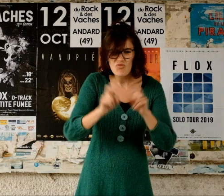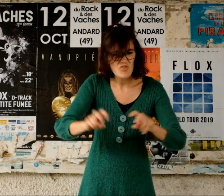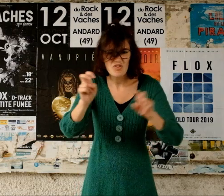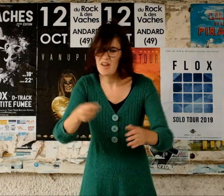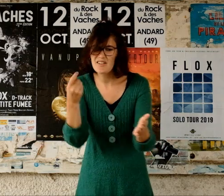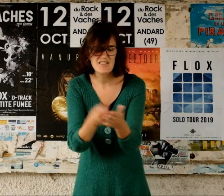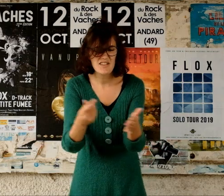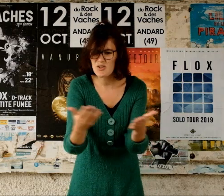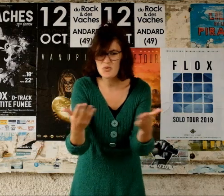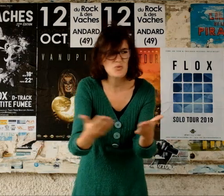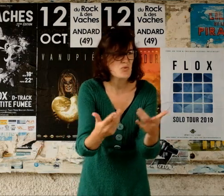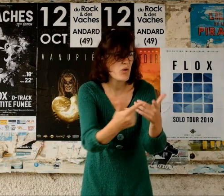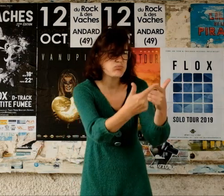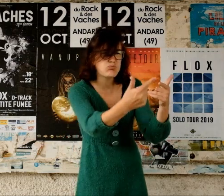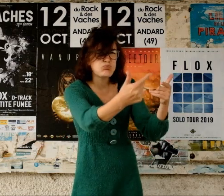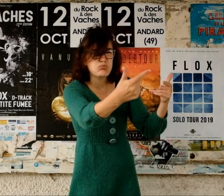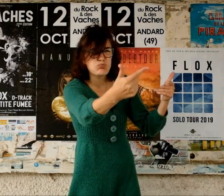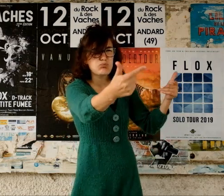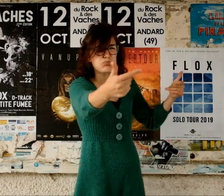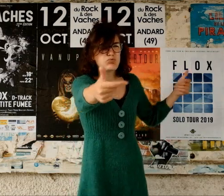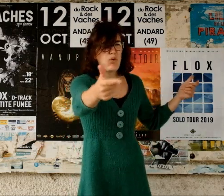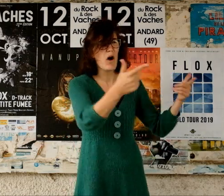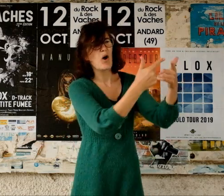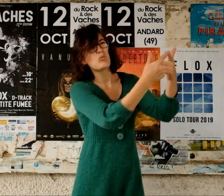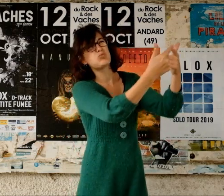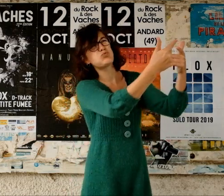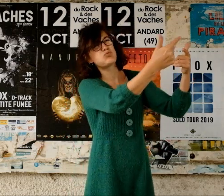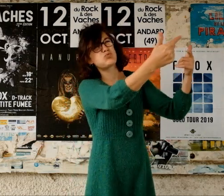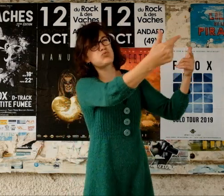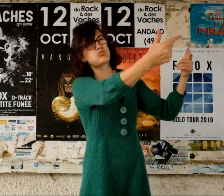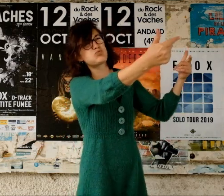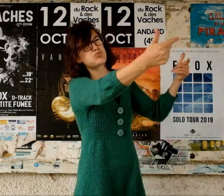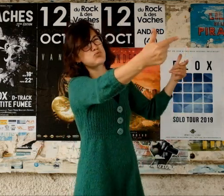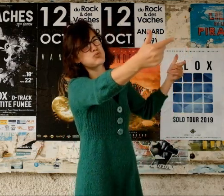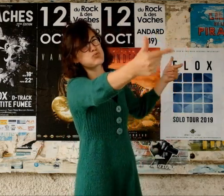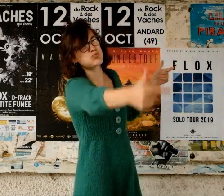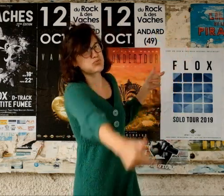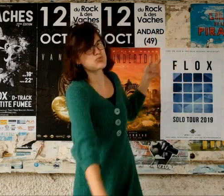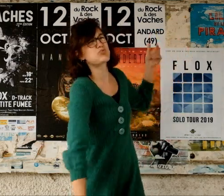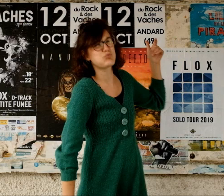accessoires Et des conneries illimitées J'écourroguerai